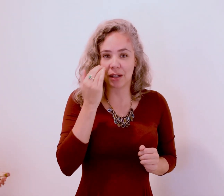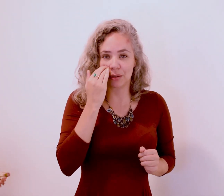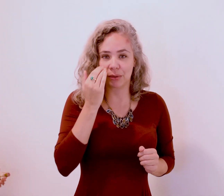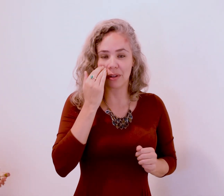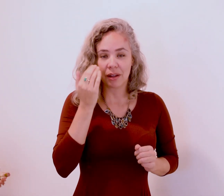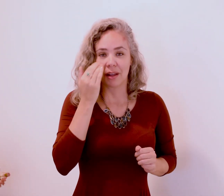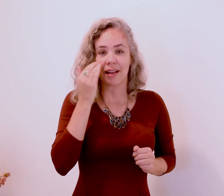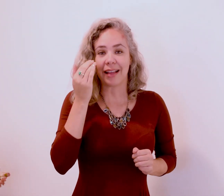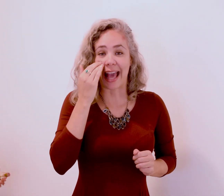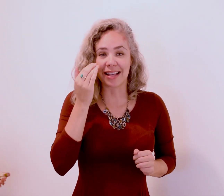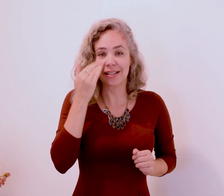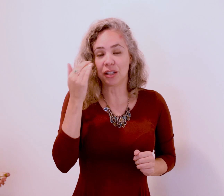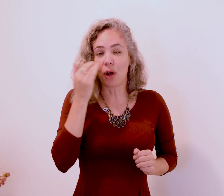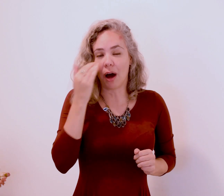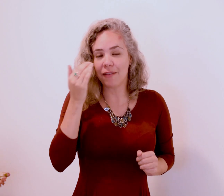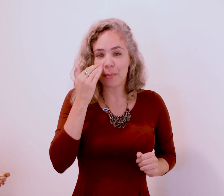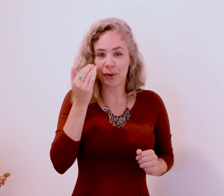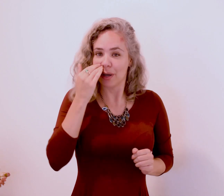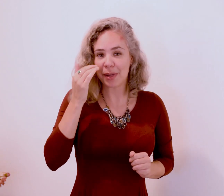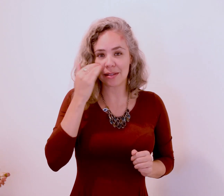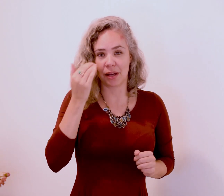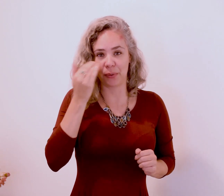Instaurando essa nova programação